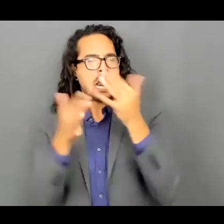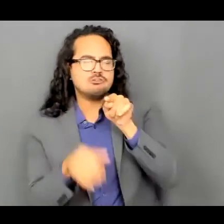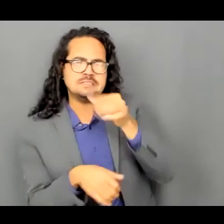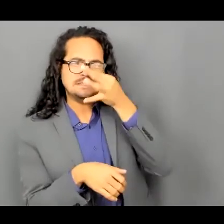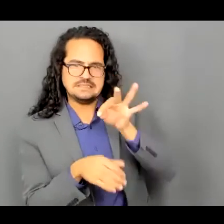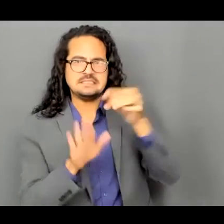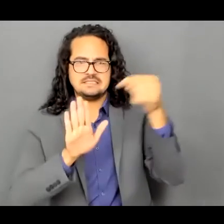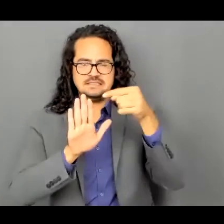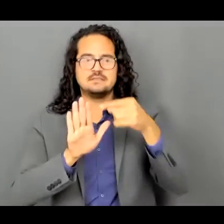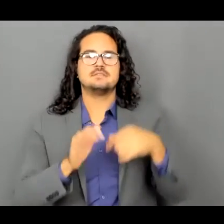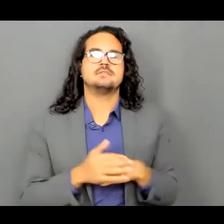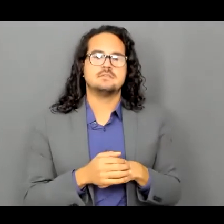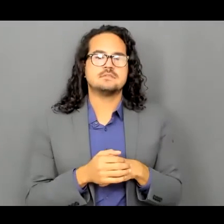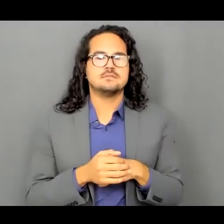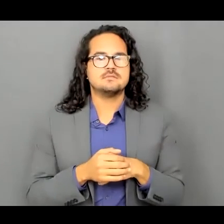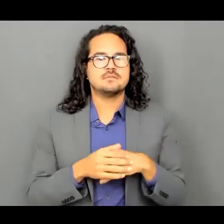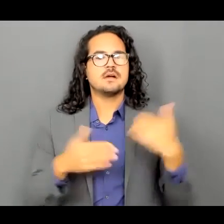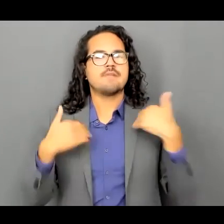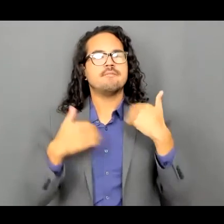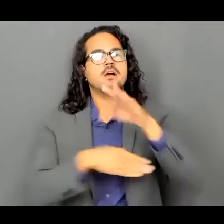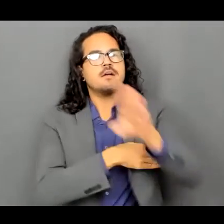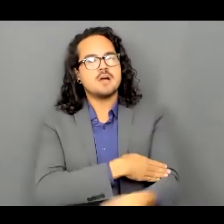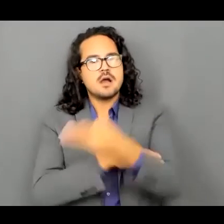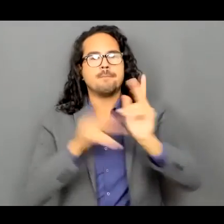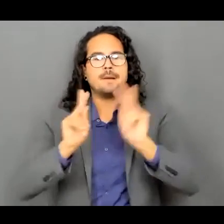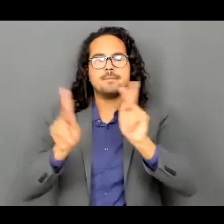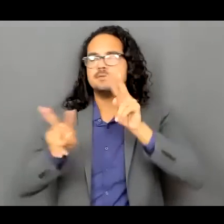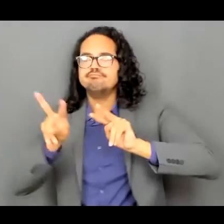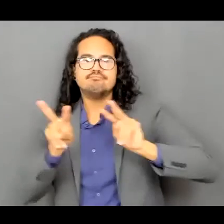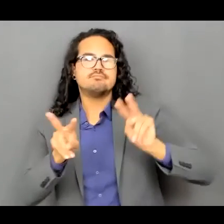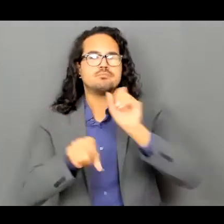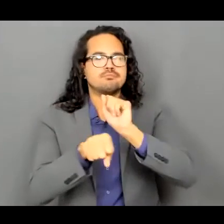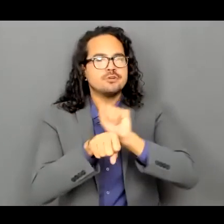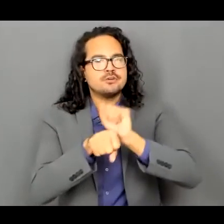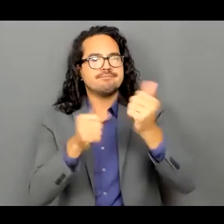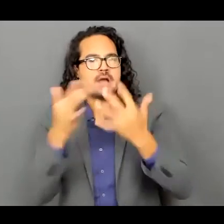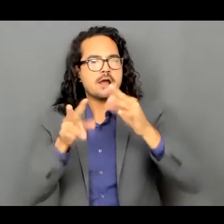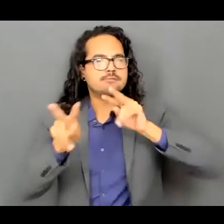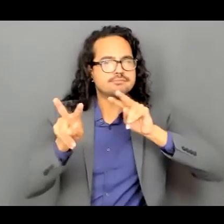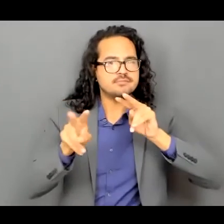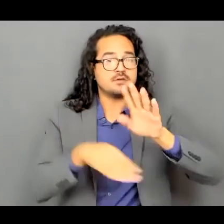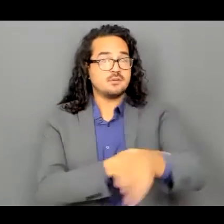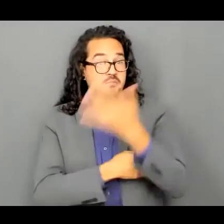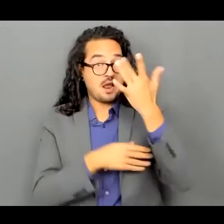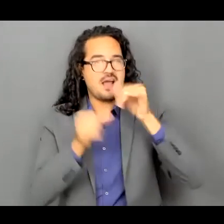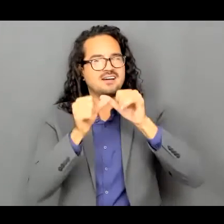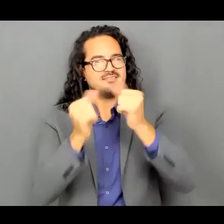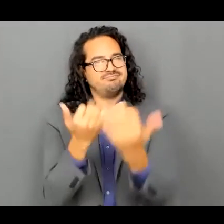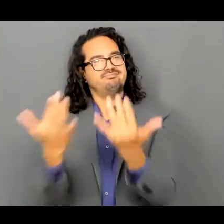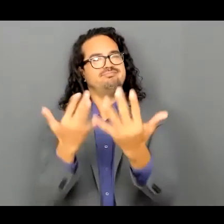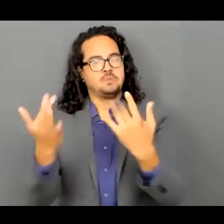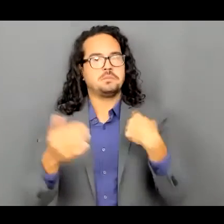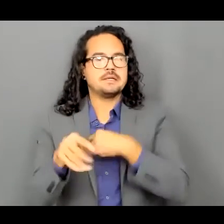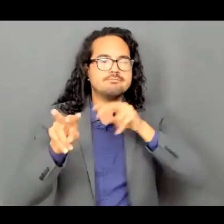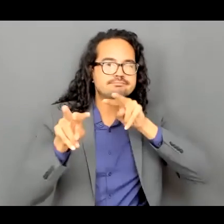vamos a estar muy cerca del incendio hemos tenido bastantes operaciones de quemaciones controladas y sí sí